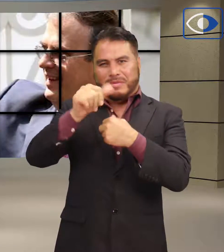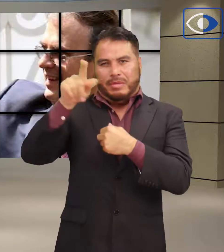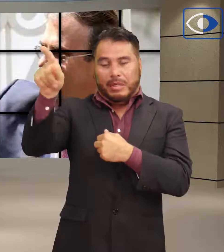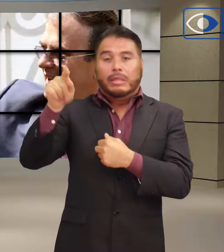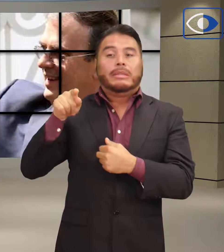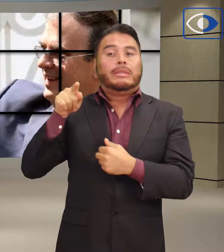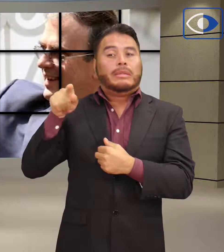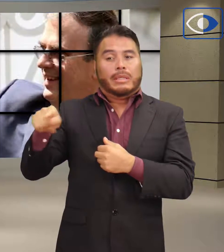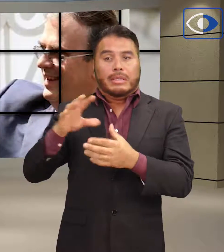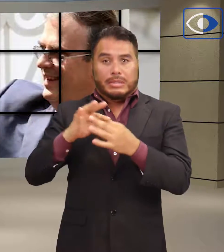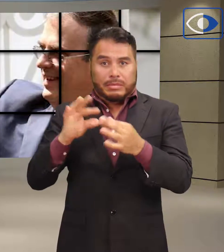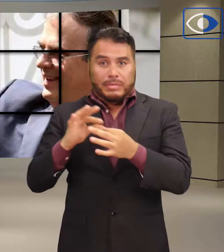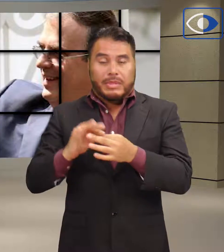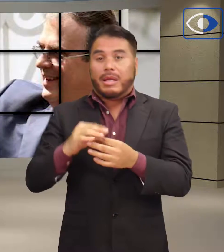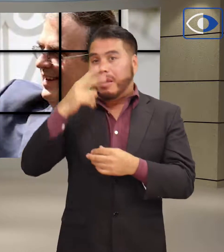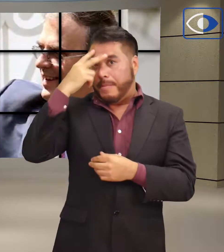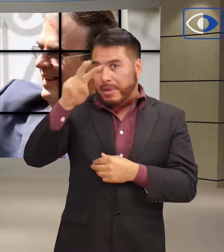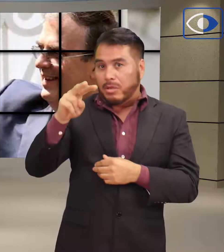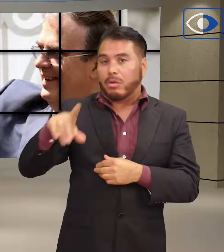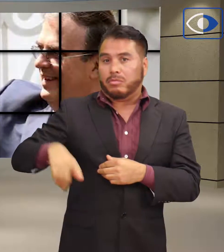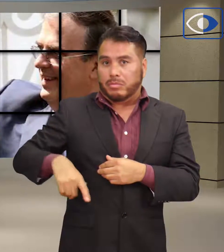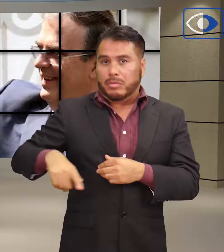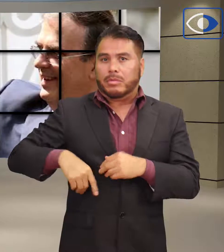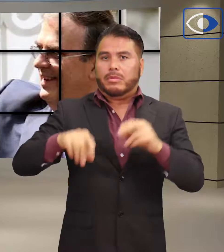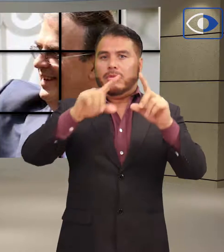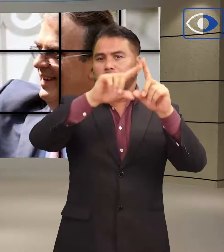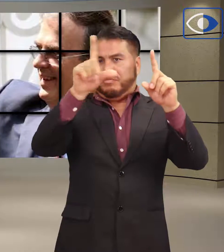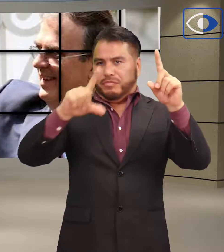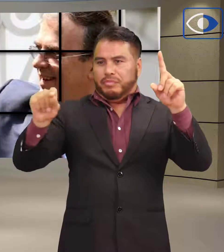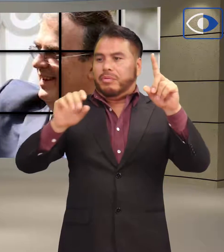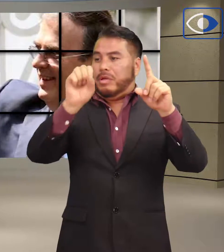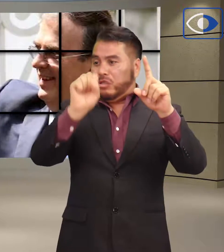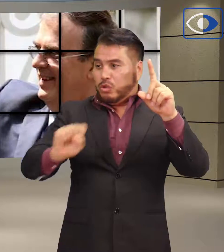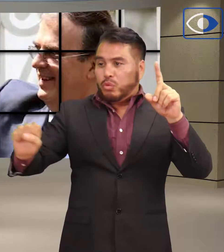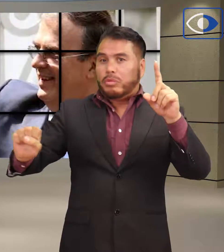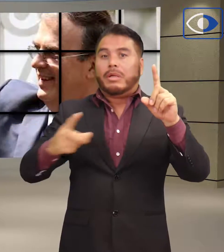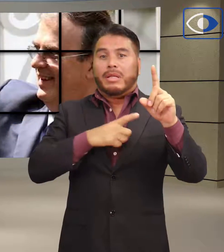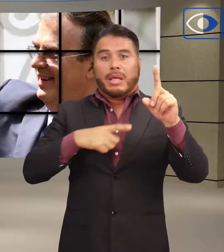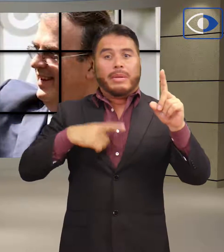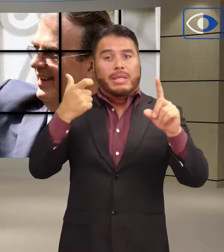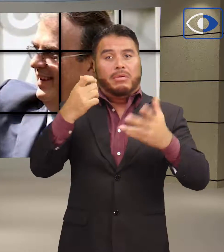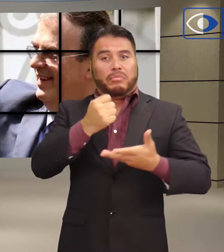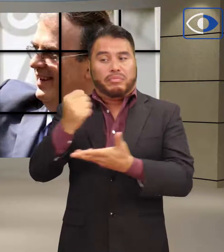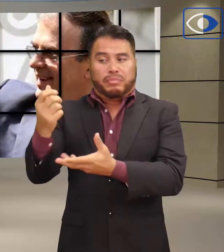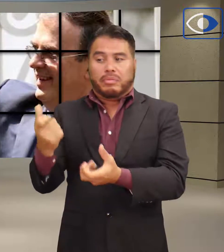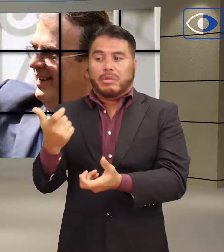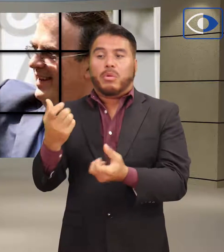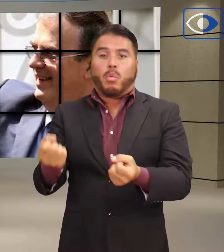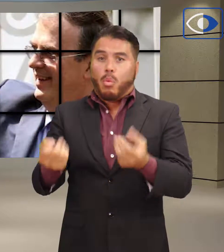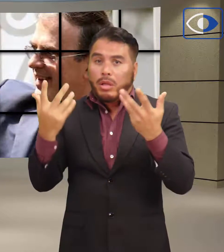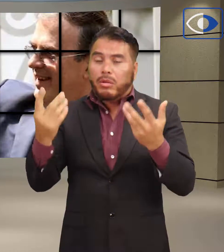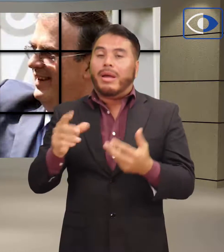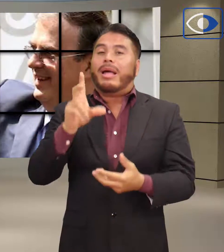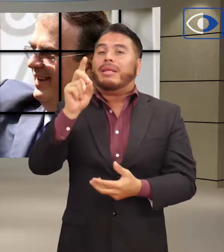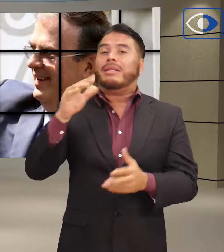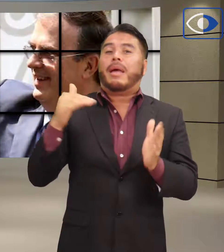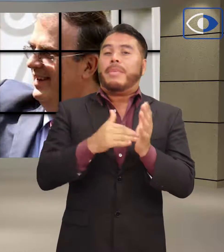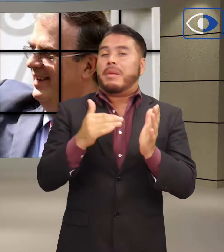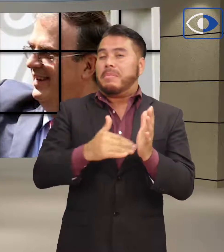gobierno federal ha decidido voltear al sur de México, donde se prevé una inversión para su desarrollo de 30 mil millones de dólares